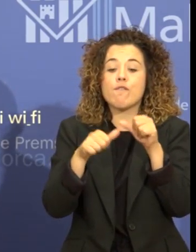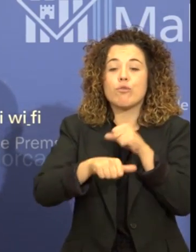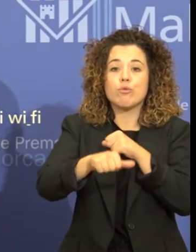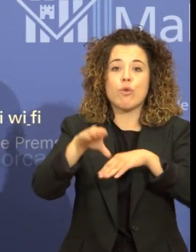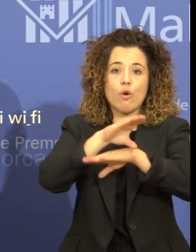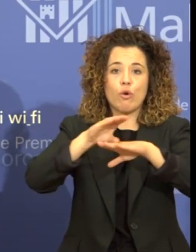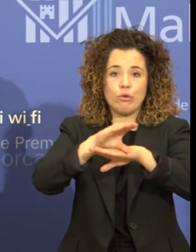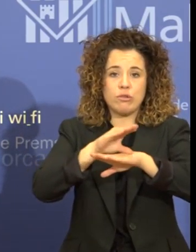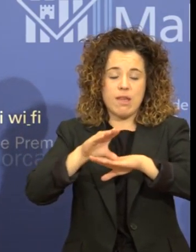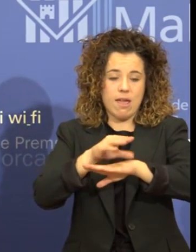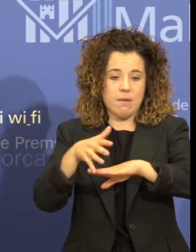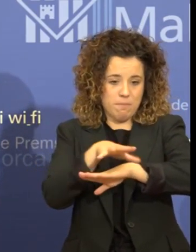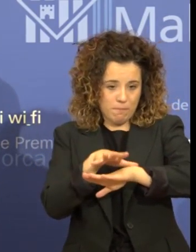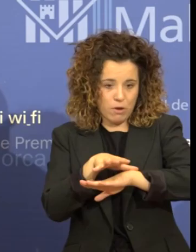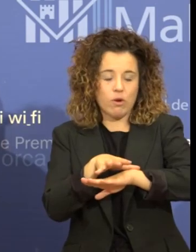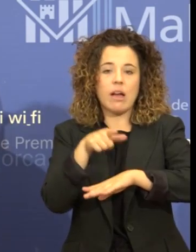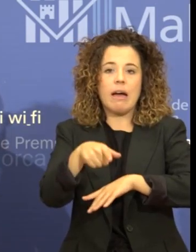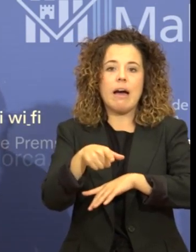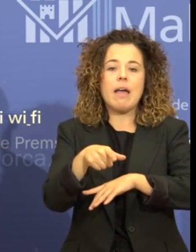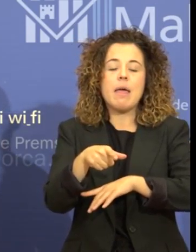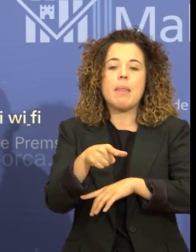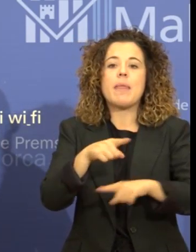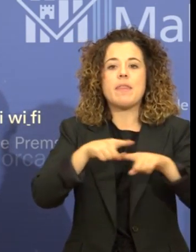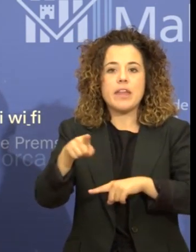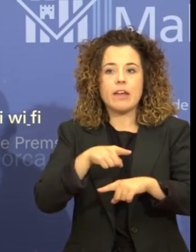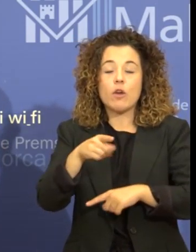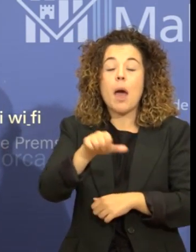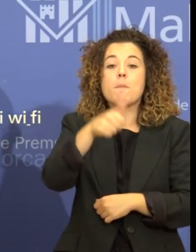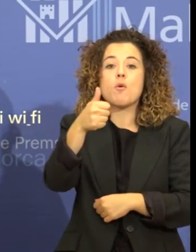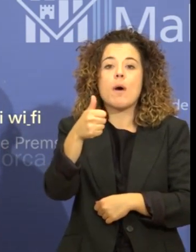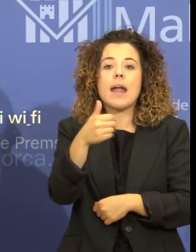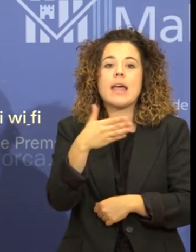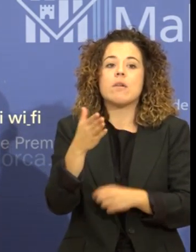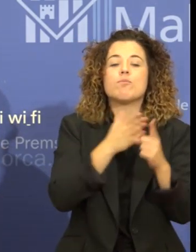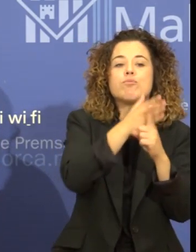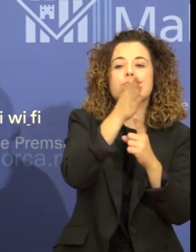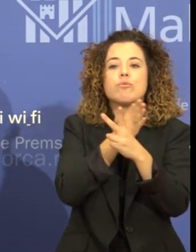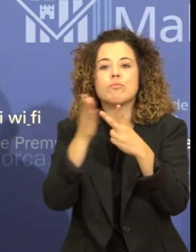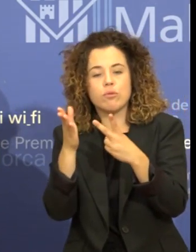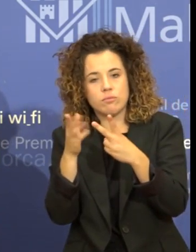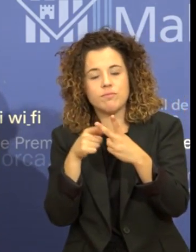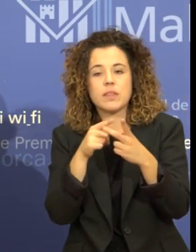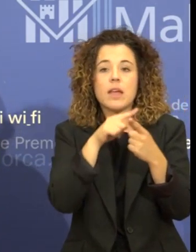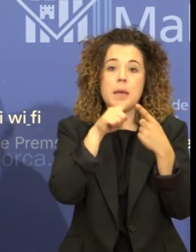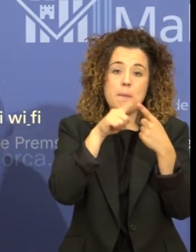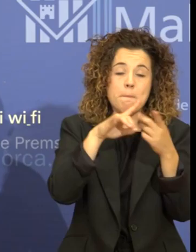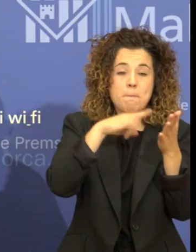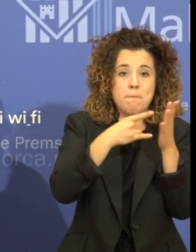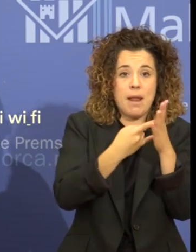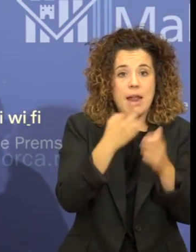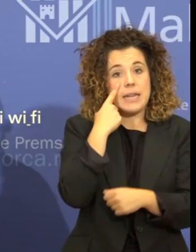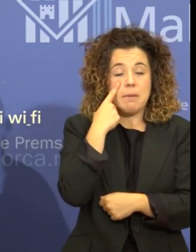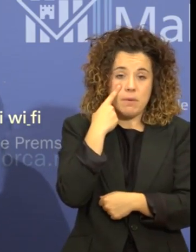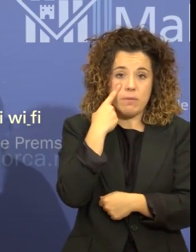direcció de divendres, la gent, realment contempla dues parts diferenciades. Una és el propi pla d'inspecció,